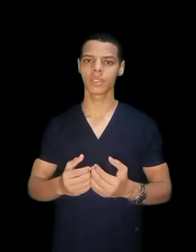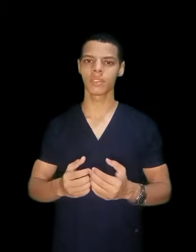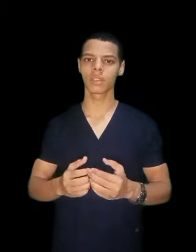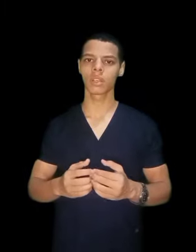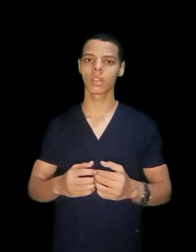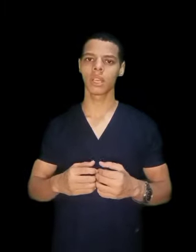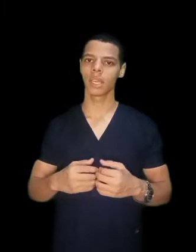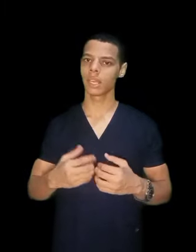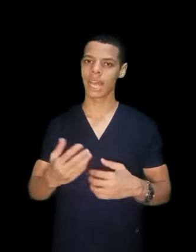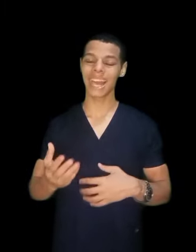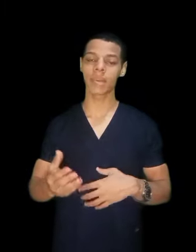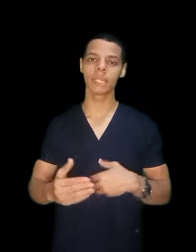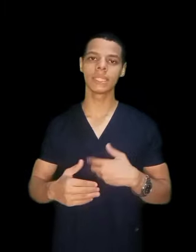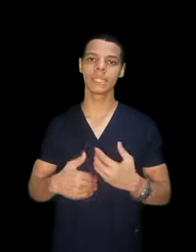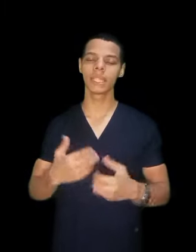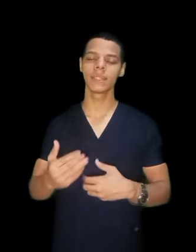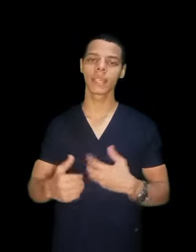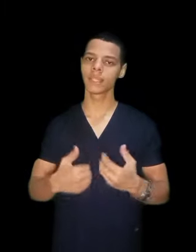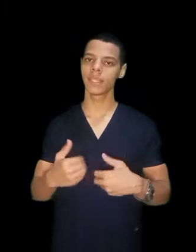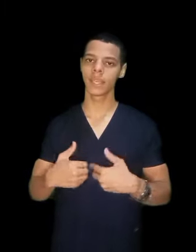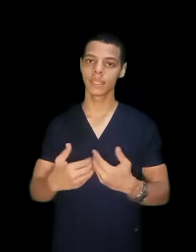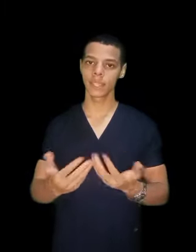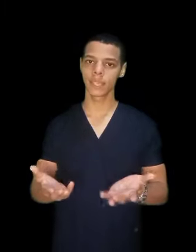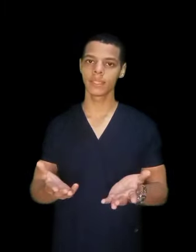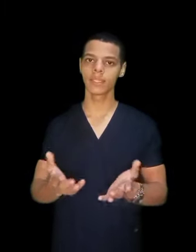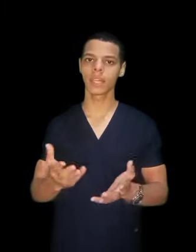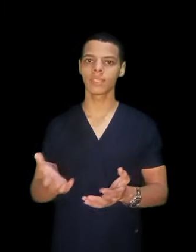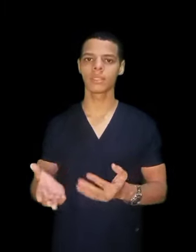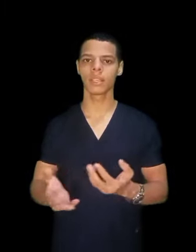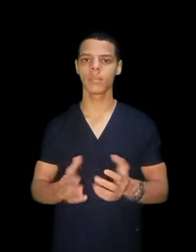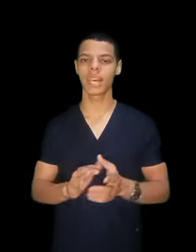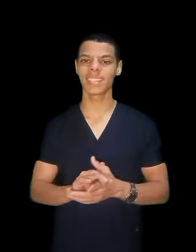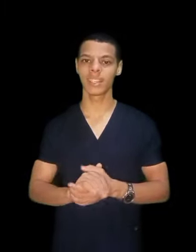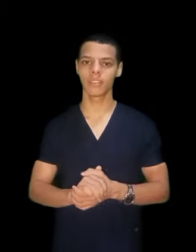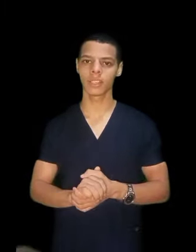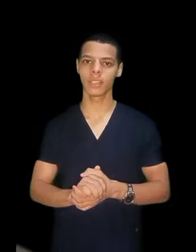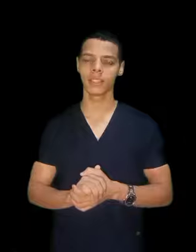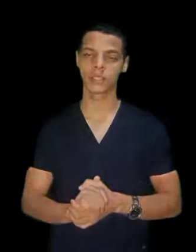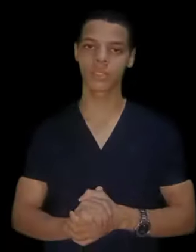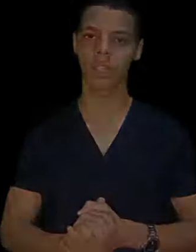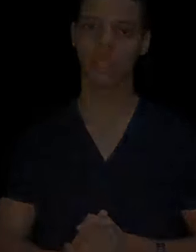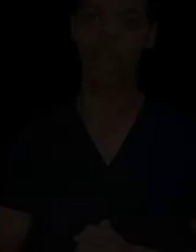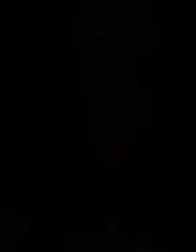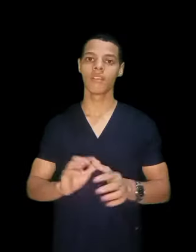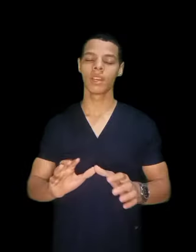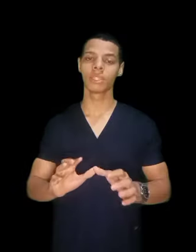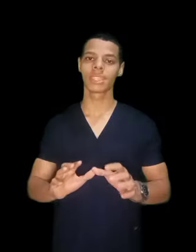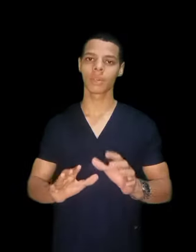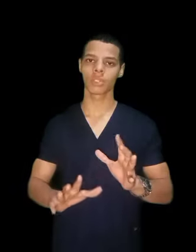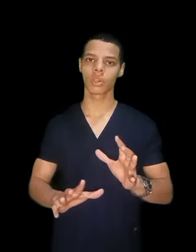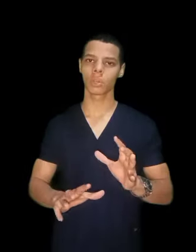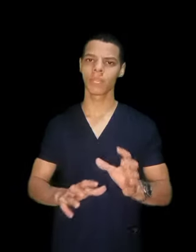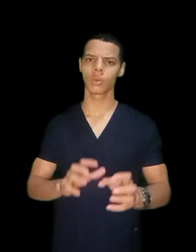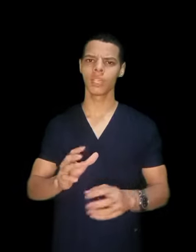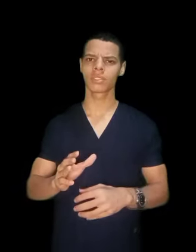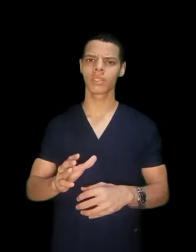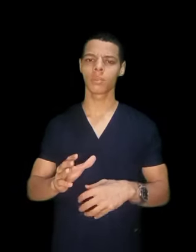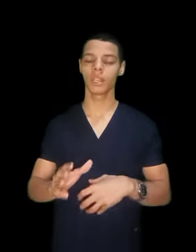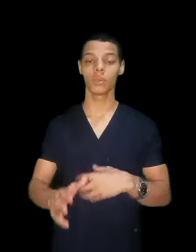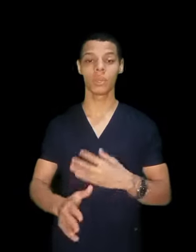الصفر اعلى بكتير جدا جدا جدا جدا عن المعهد الفني الصحي فلو انت محتار بين كلية التمريد